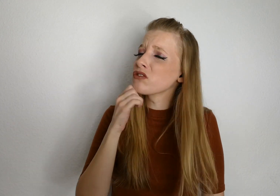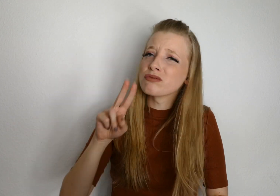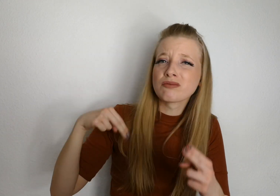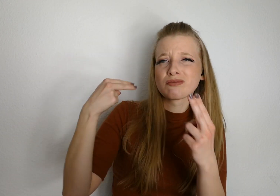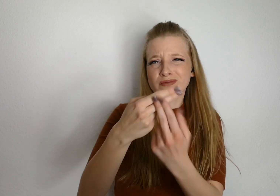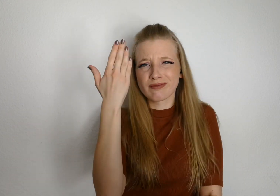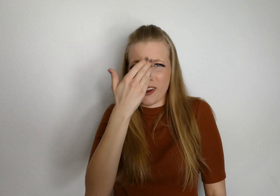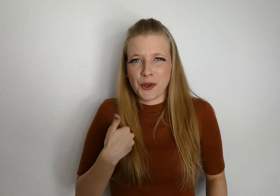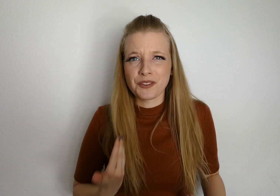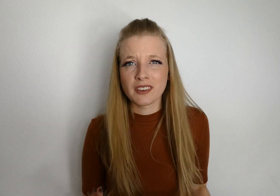immer wieder hoffen